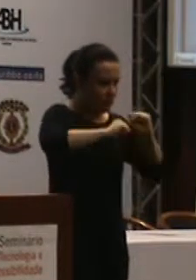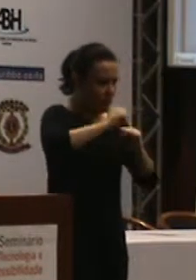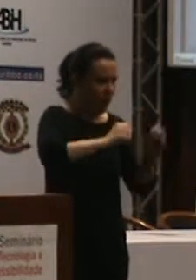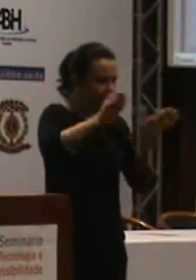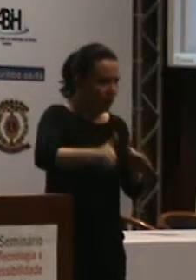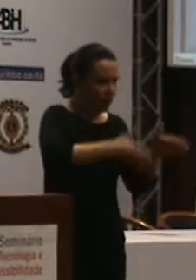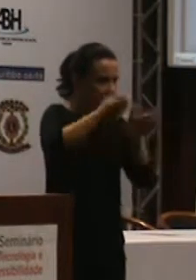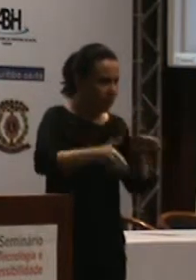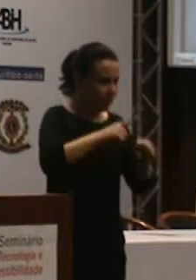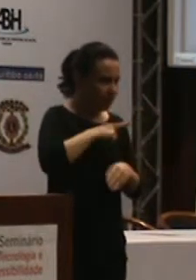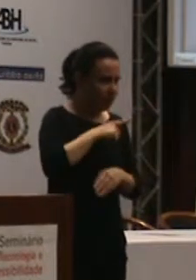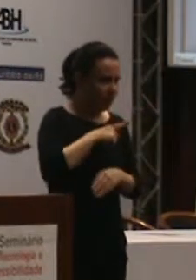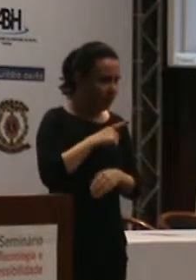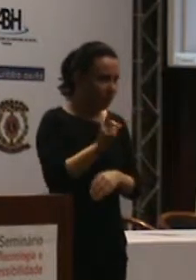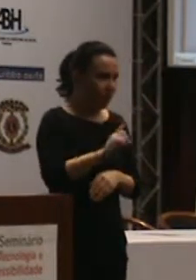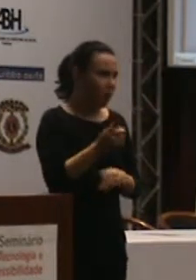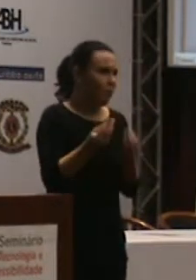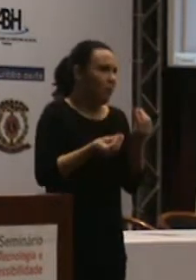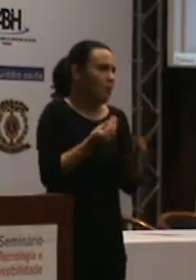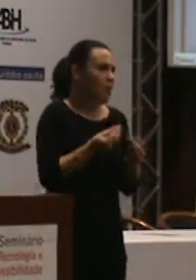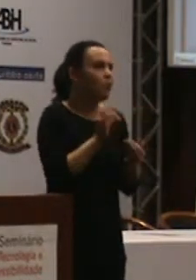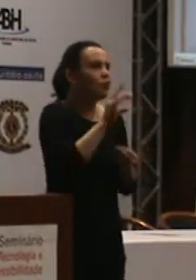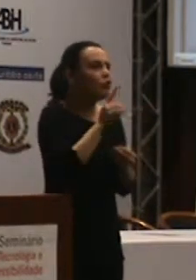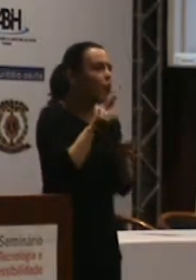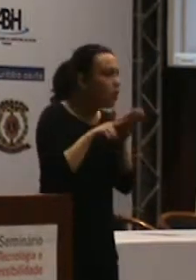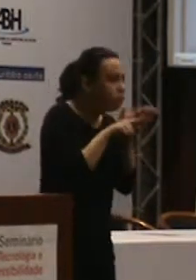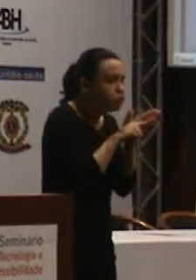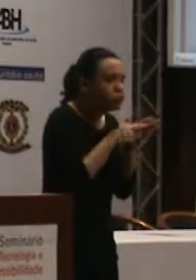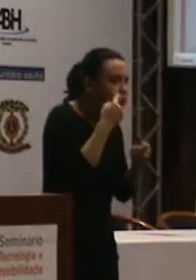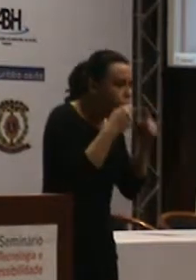Você precisa do sistema produtivo, certo?